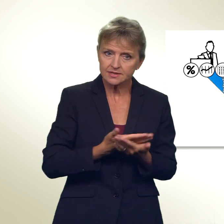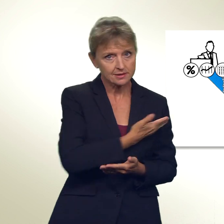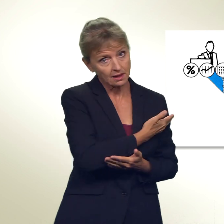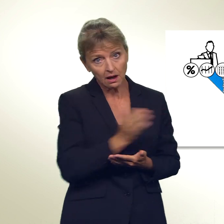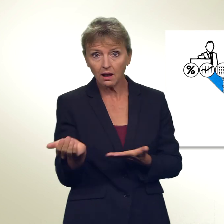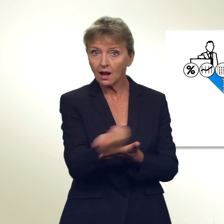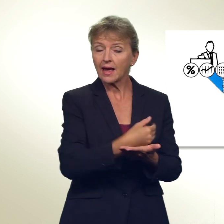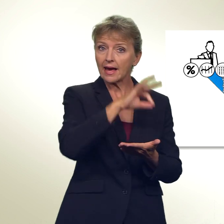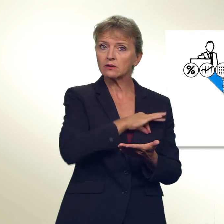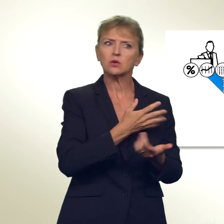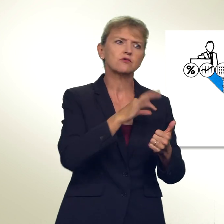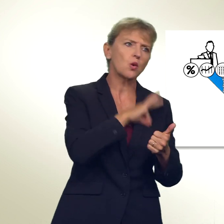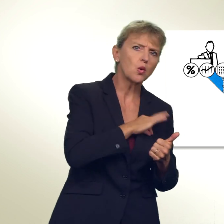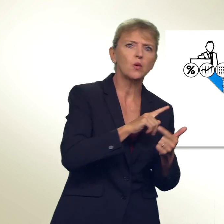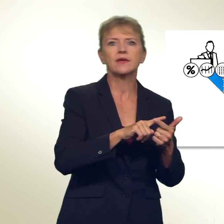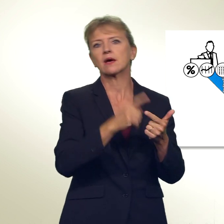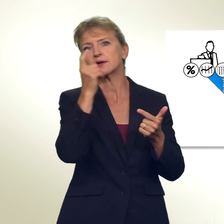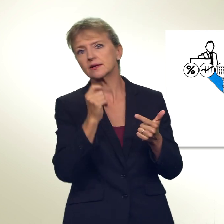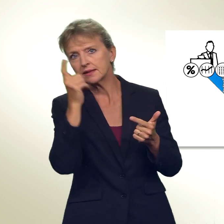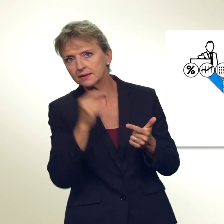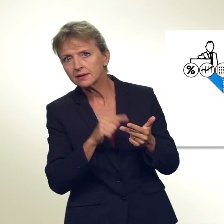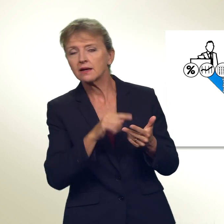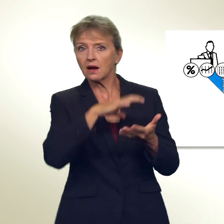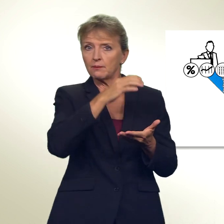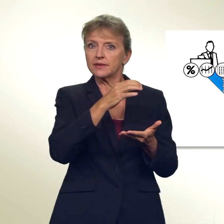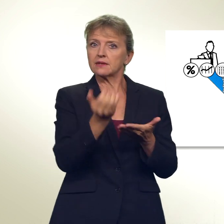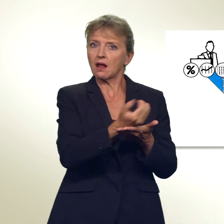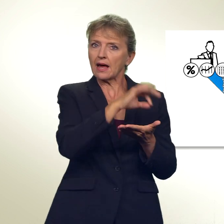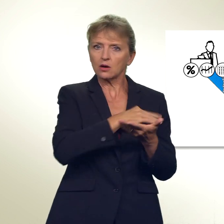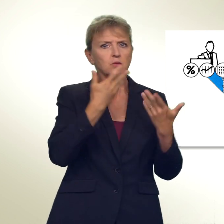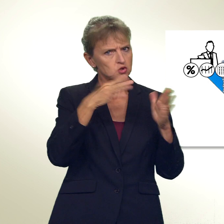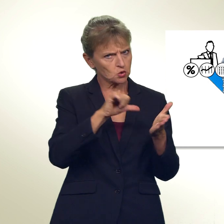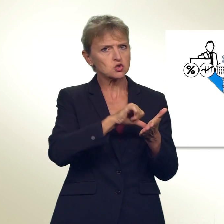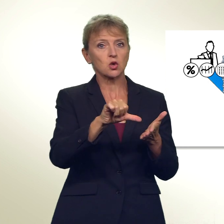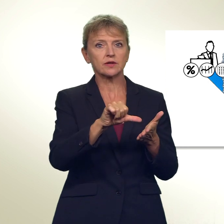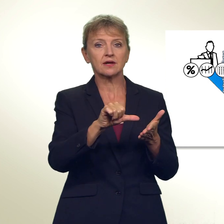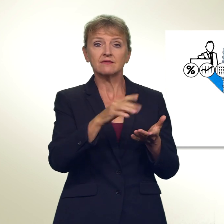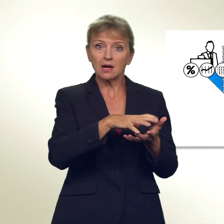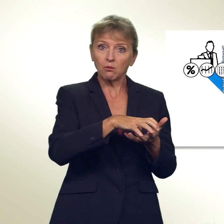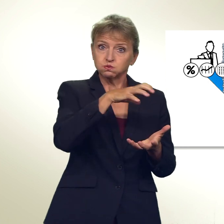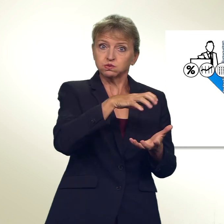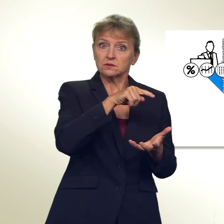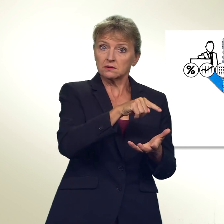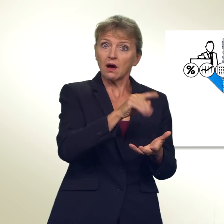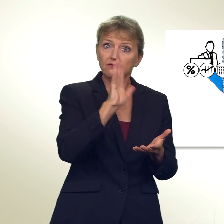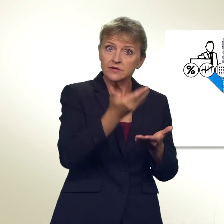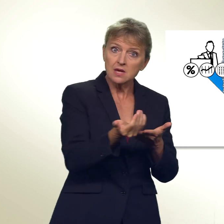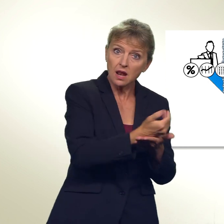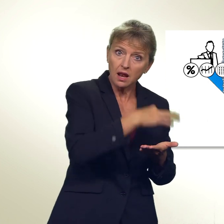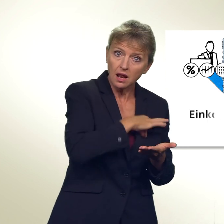Einkünfte wie Löhne, Renten und Kapitaleinkommen besteuert. Einkommensstarke Personen zahlen dabei prozentual mehr als